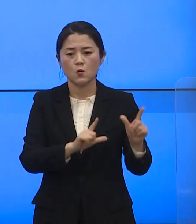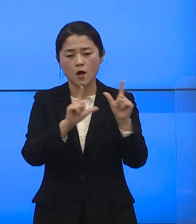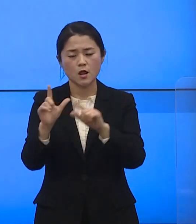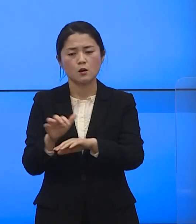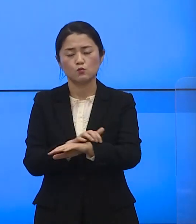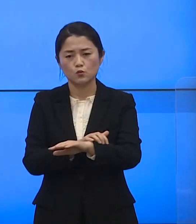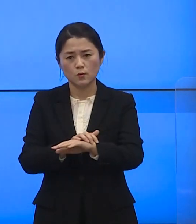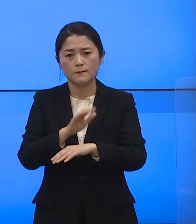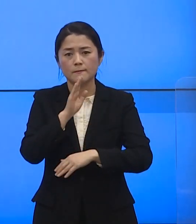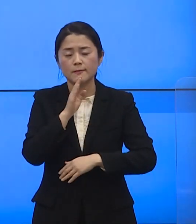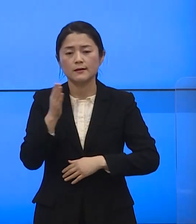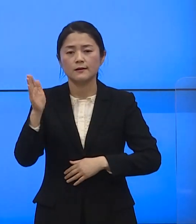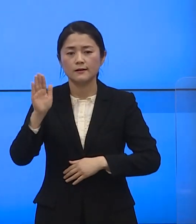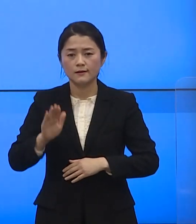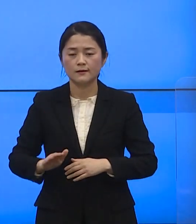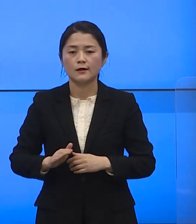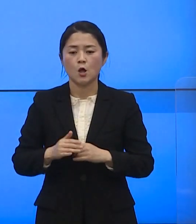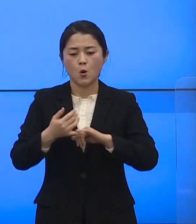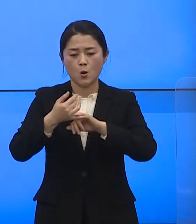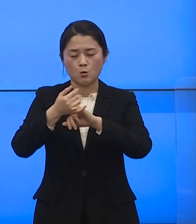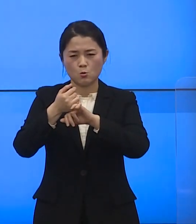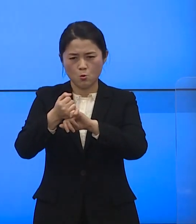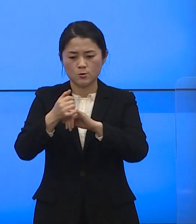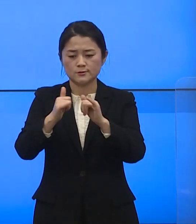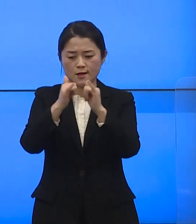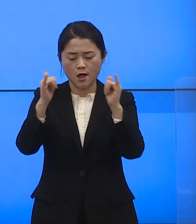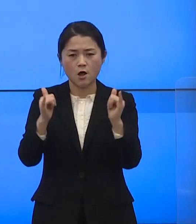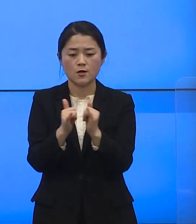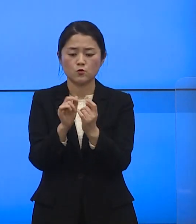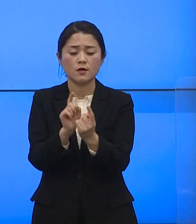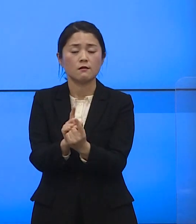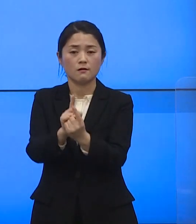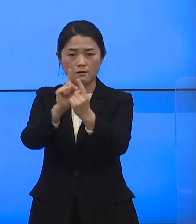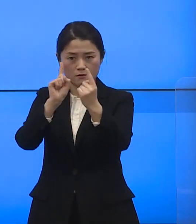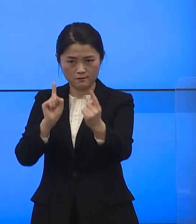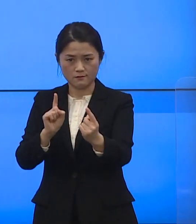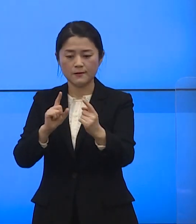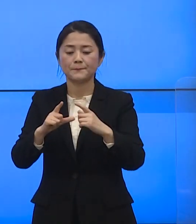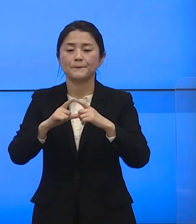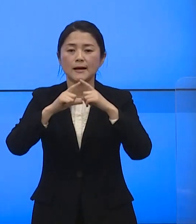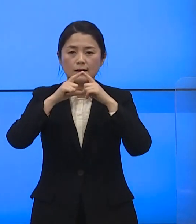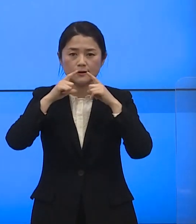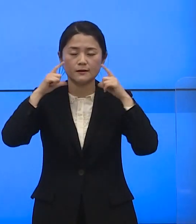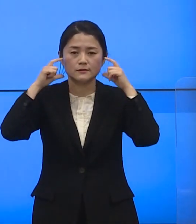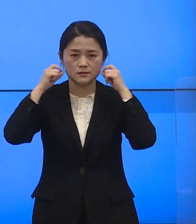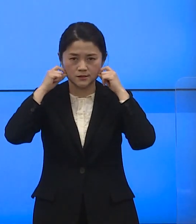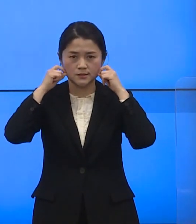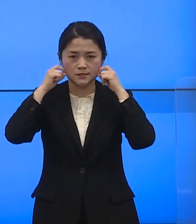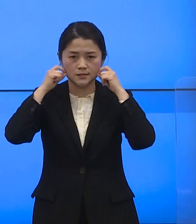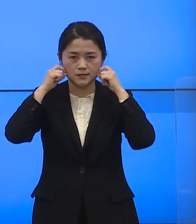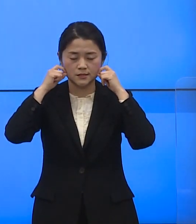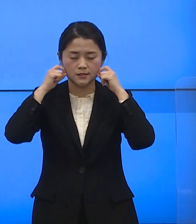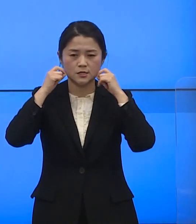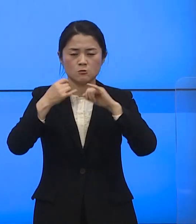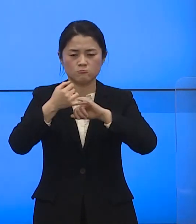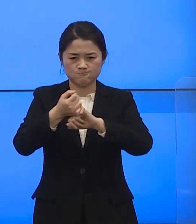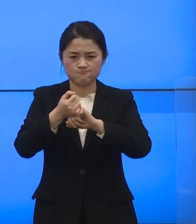불편함이 있더라도 반드시 사회적 거리 두기와 마스크 착용을 실천하여